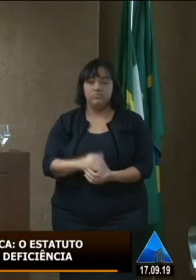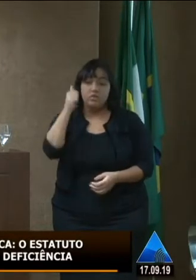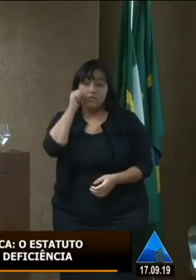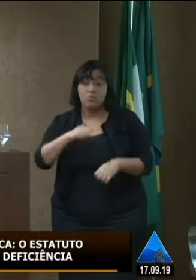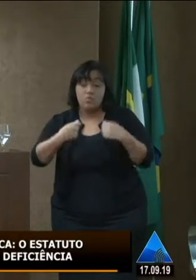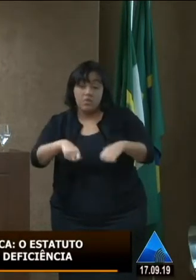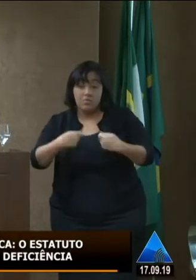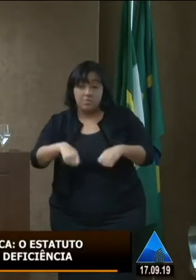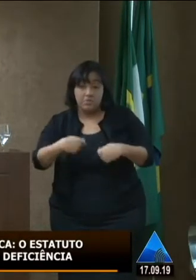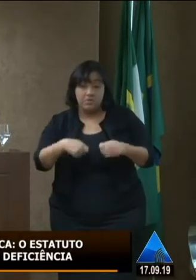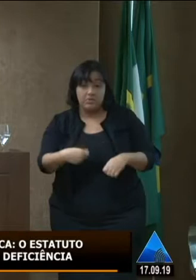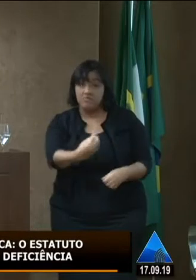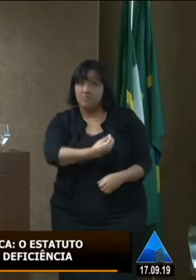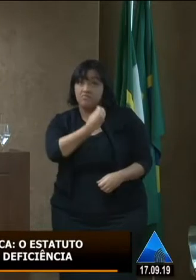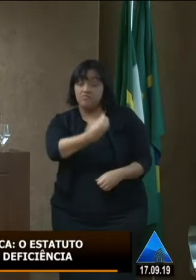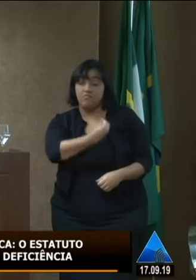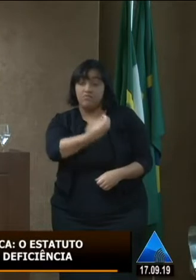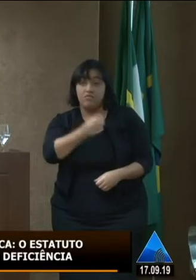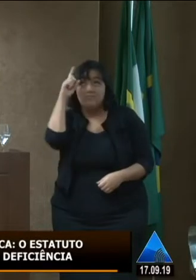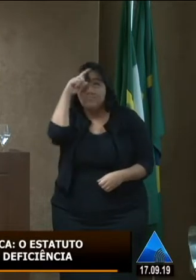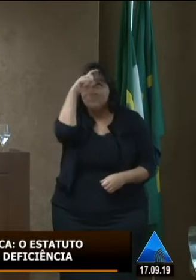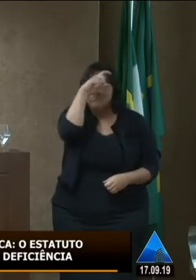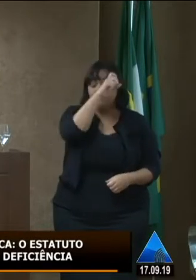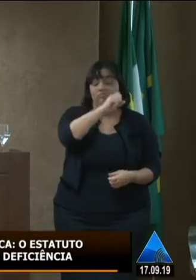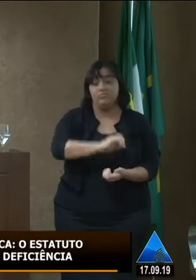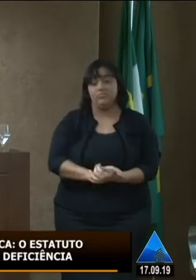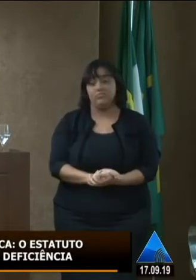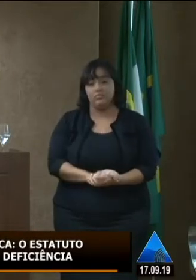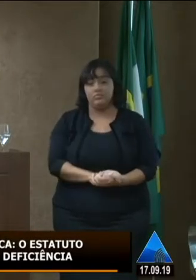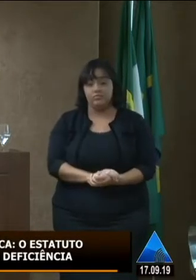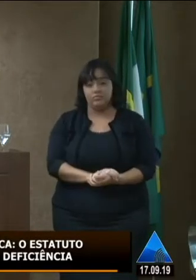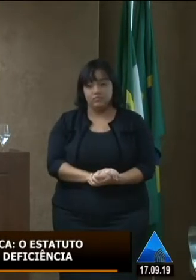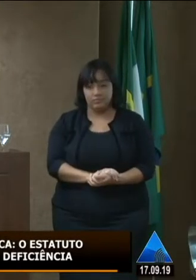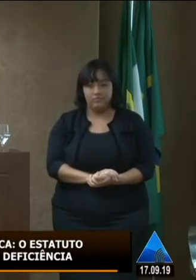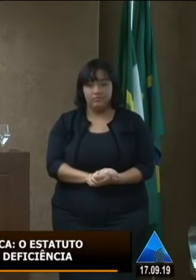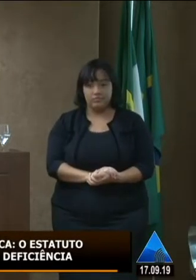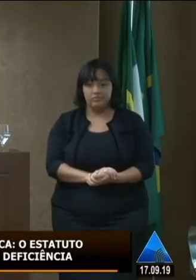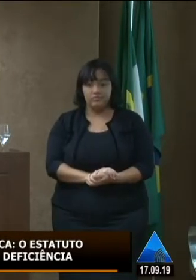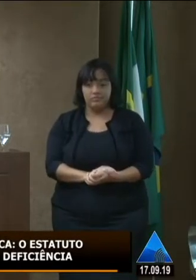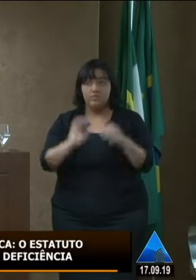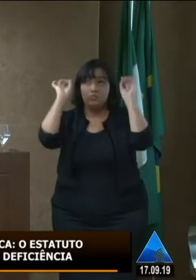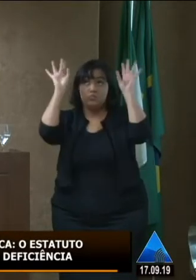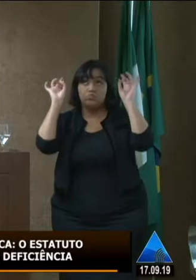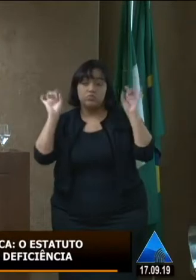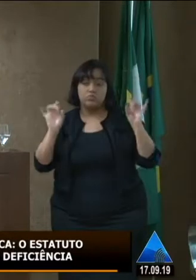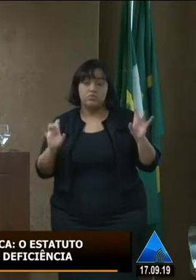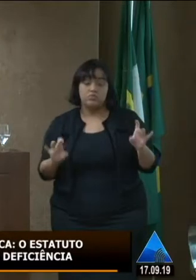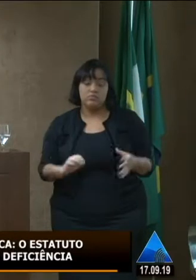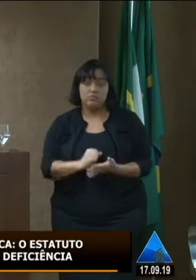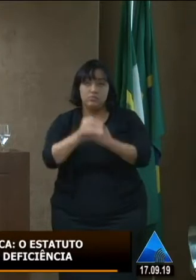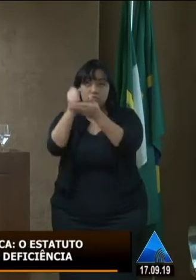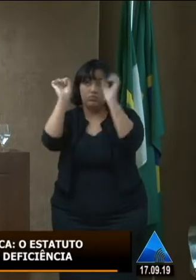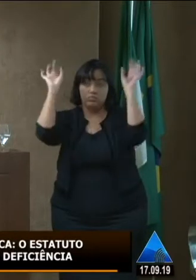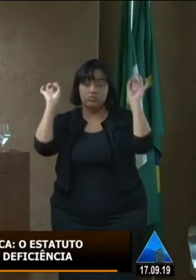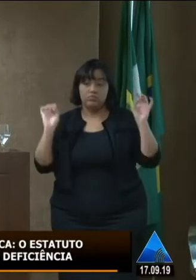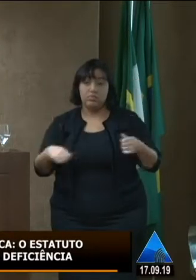está vivenciando e que faz dela uma pessoa que precisa de uma atenção diferenciada é